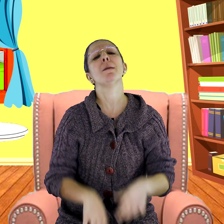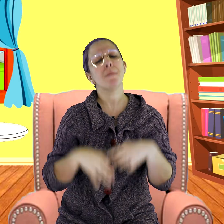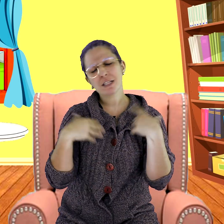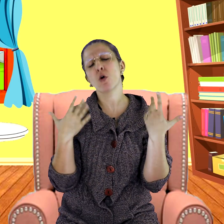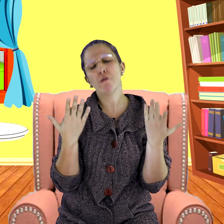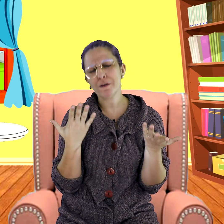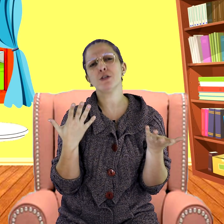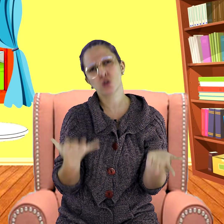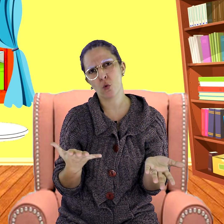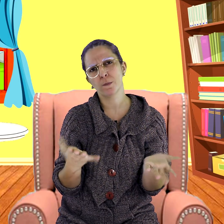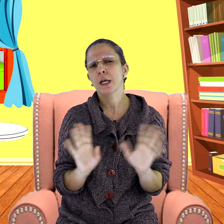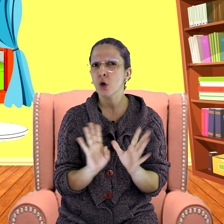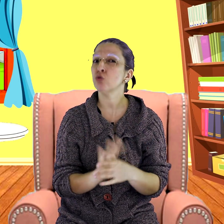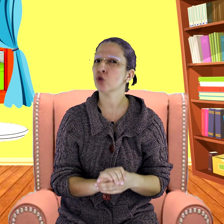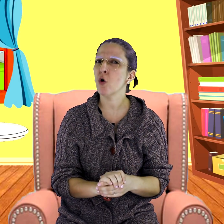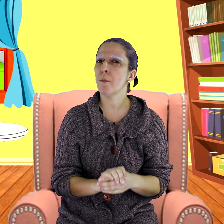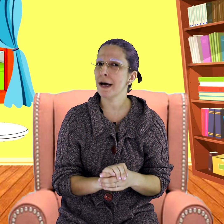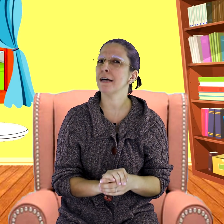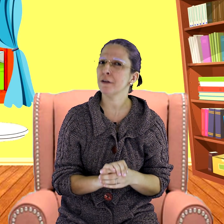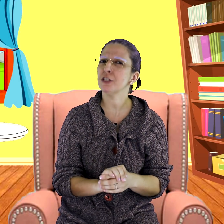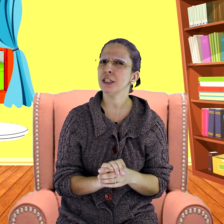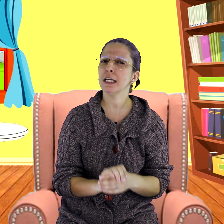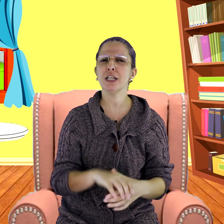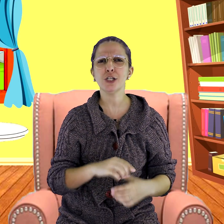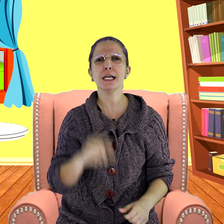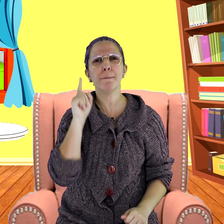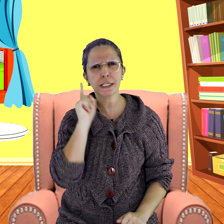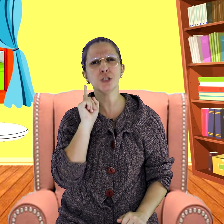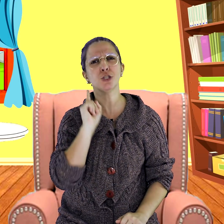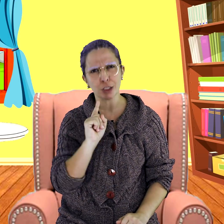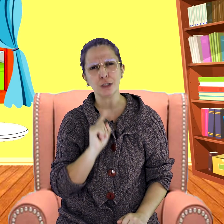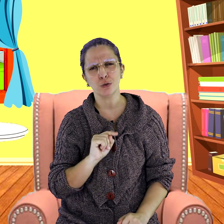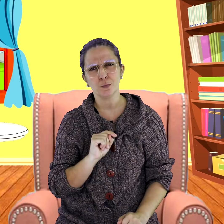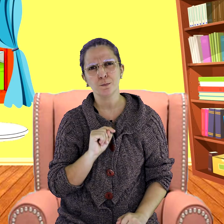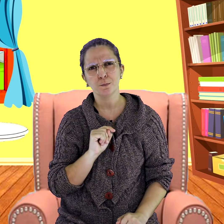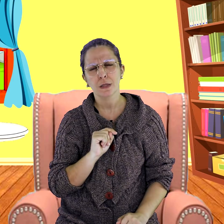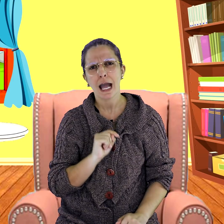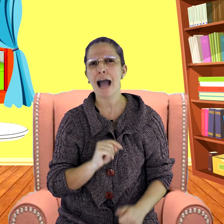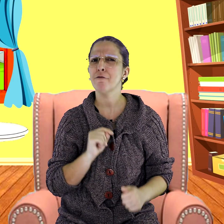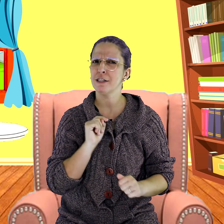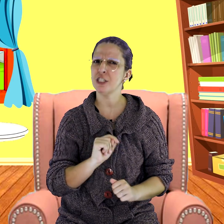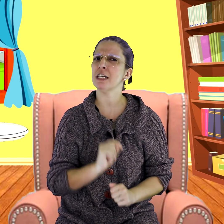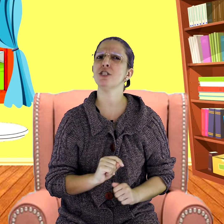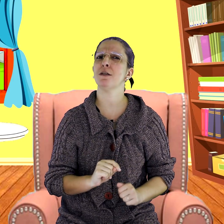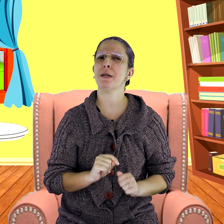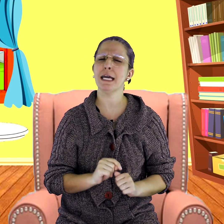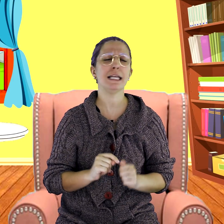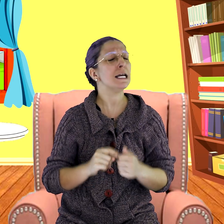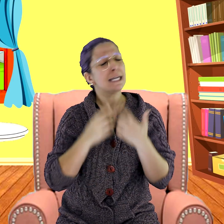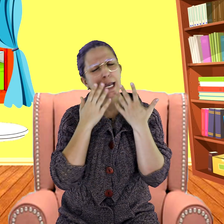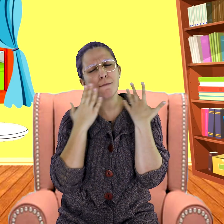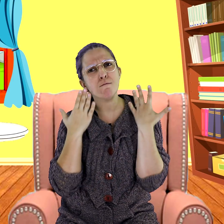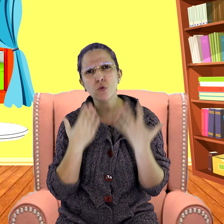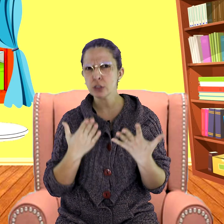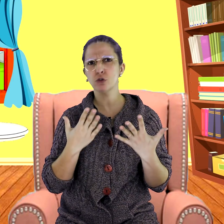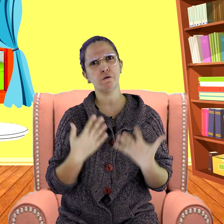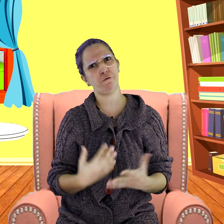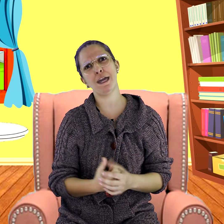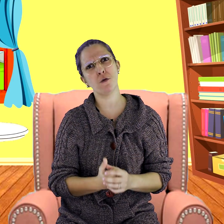mas confessou. Contou para a fadinha que tinha mentido. A fadinha disse para ele que era muito feio